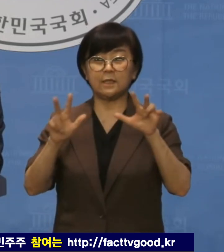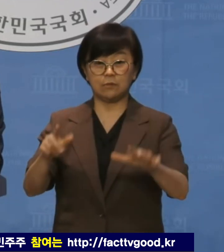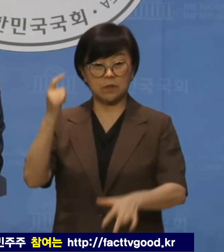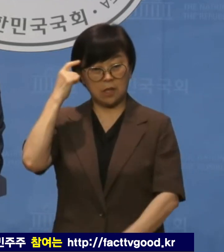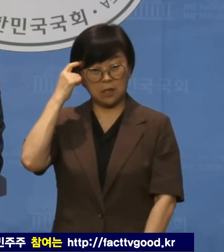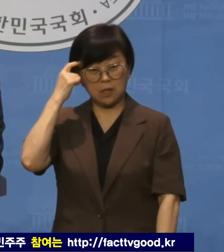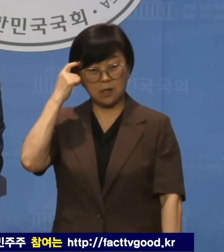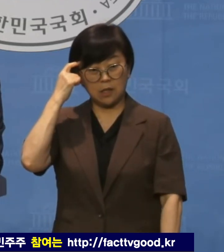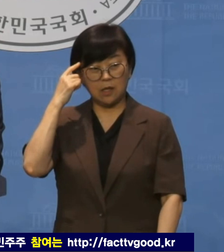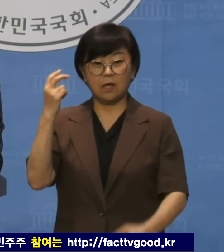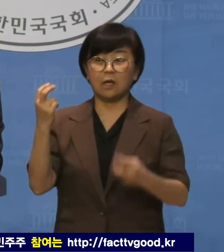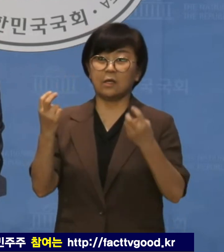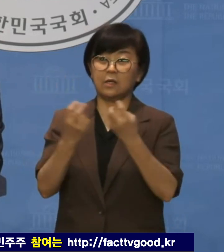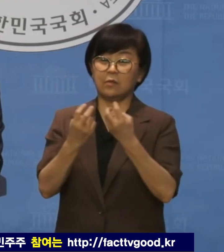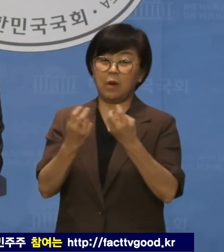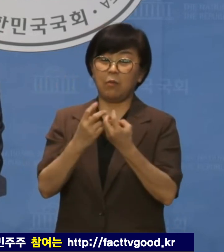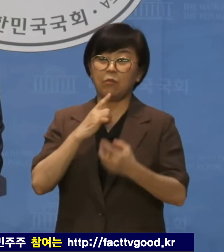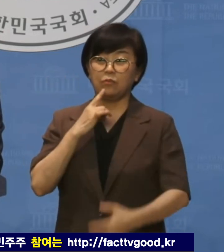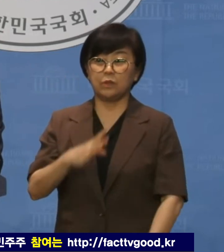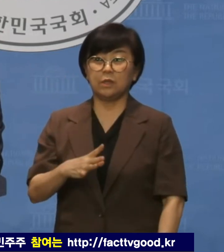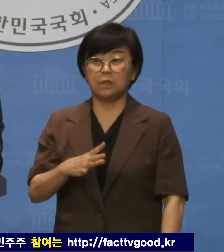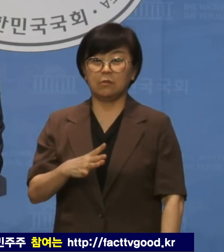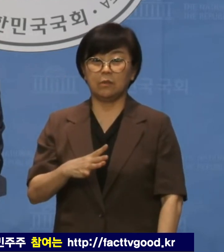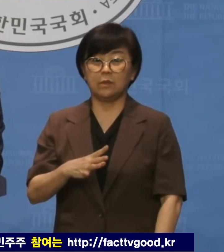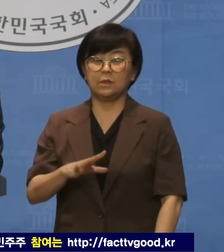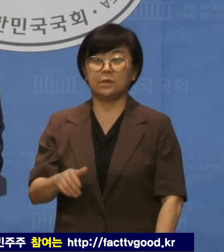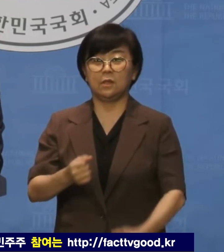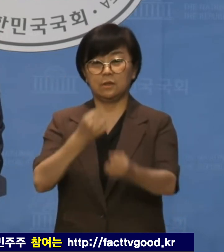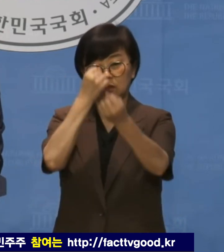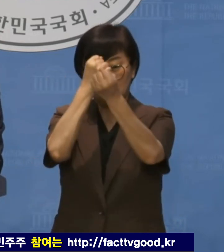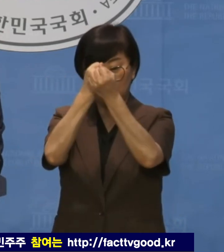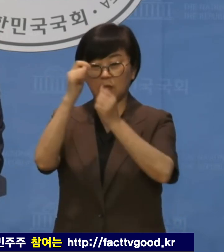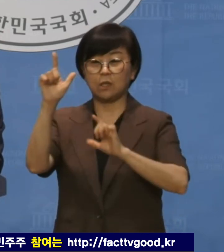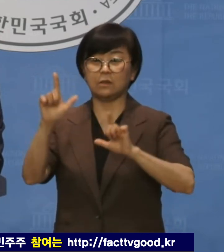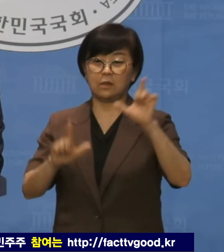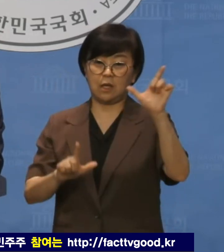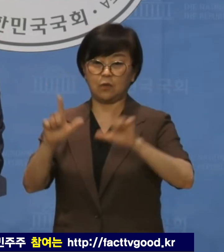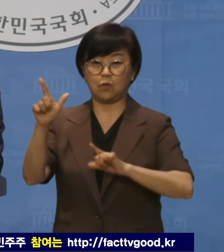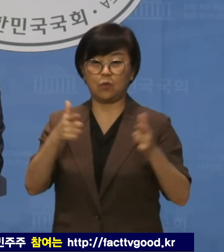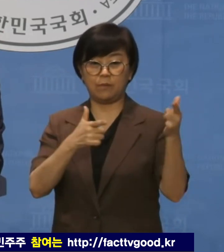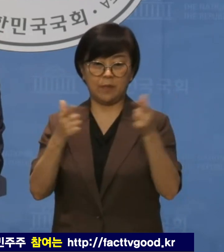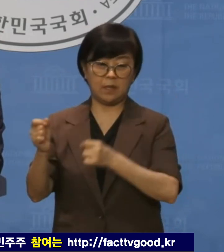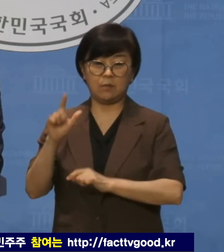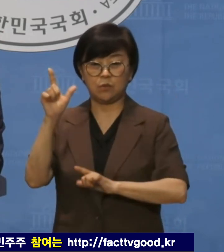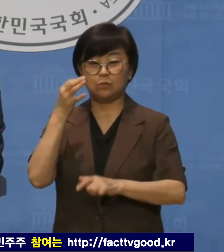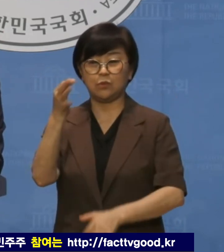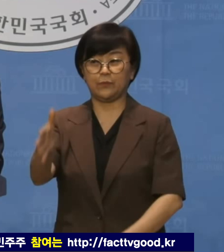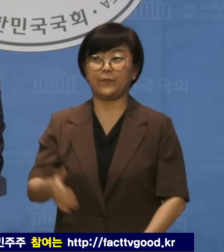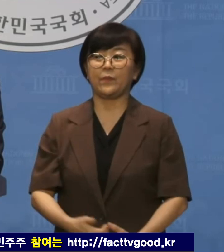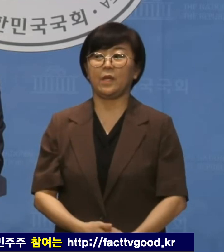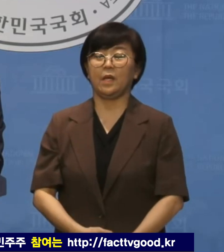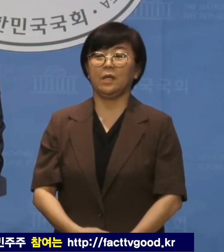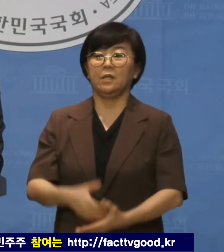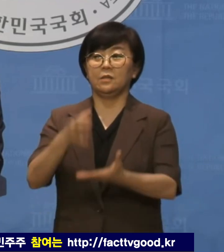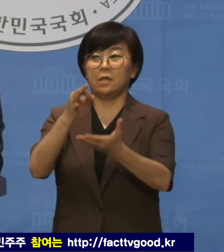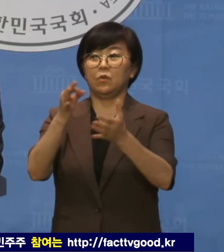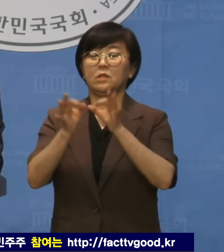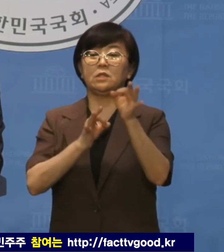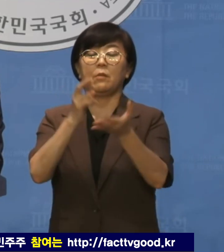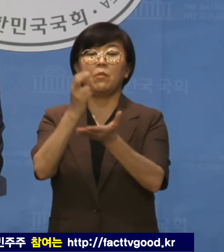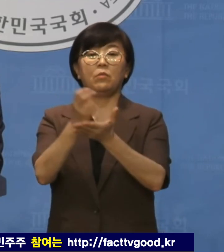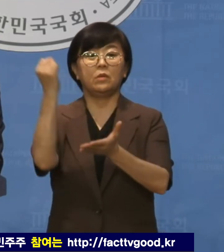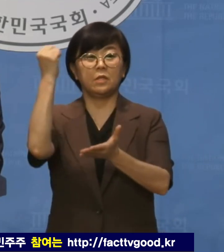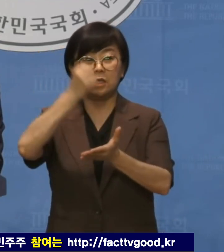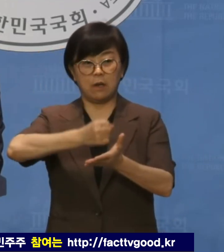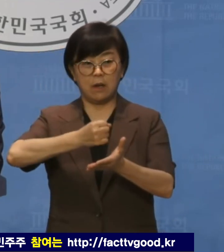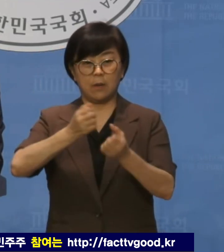생각해도 그 방법밖에 없었다며 철면피 같은 태도로 일관했습니다. 자본시장법을 위반한